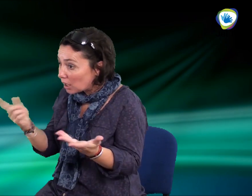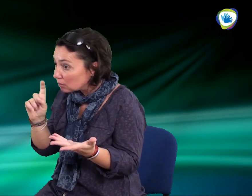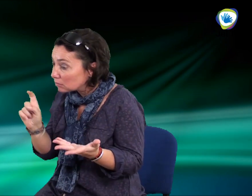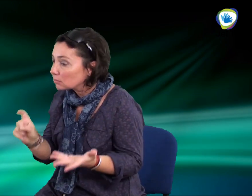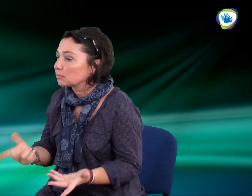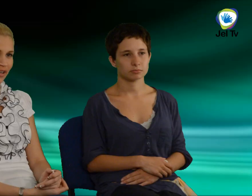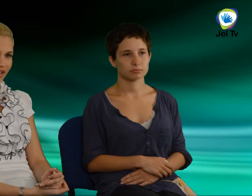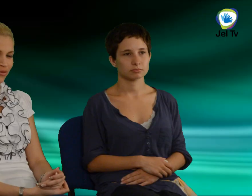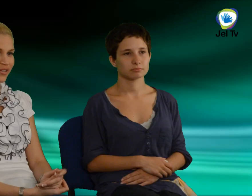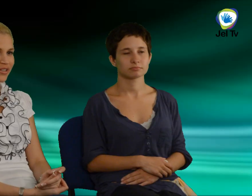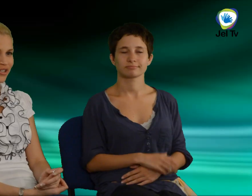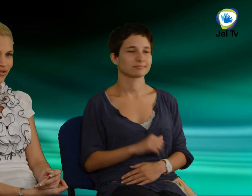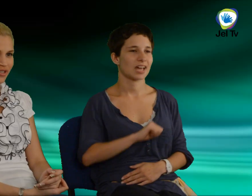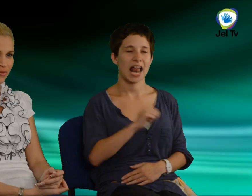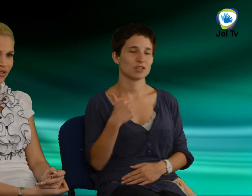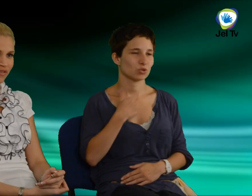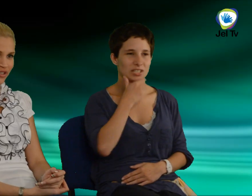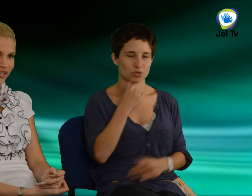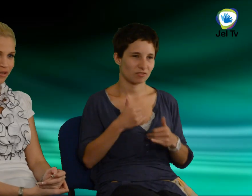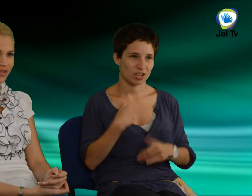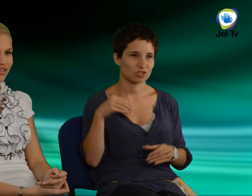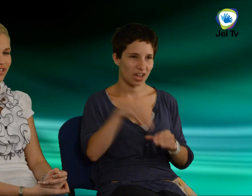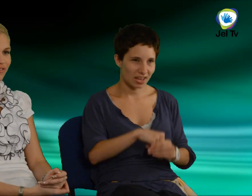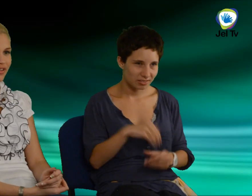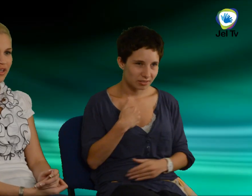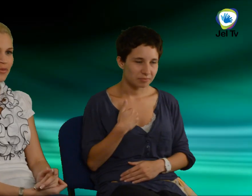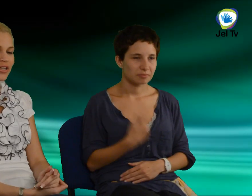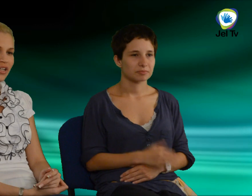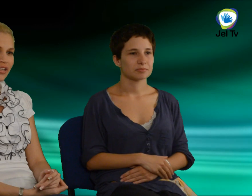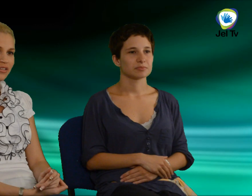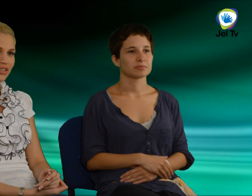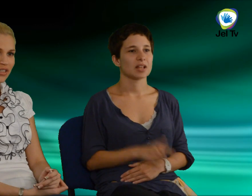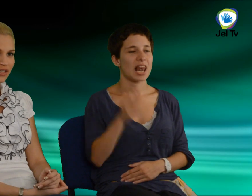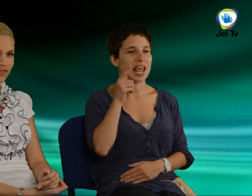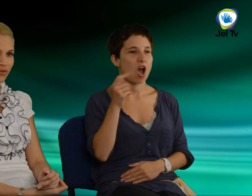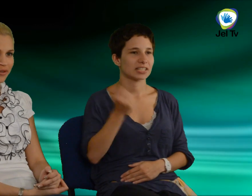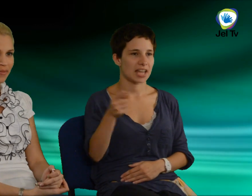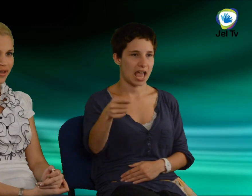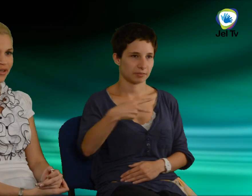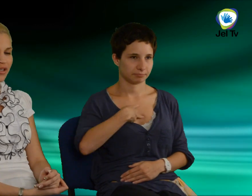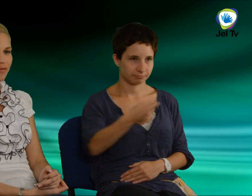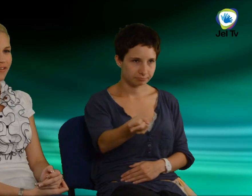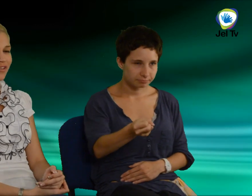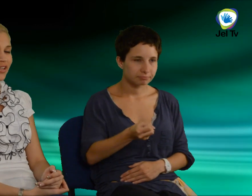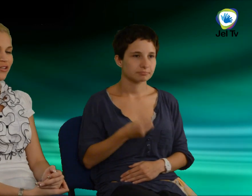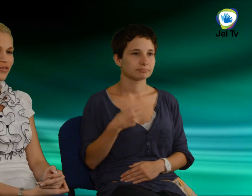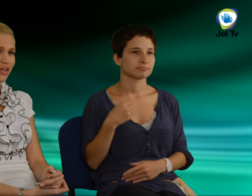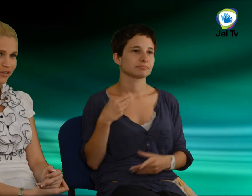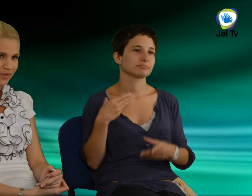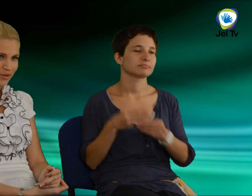Ez volt az első szépségverseny, amin részt vettem. Lee Adrian hívott meg, mert vele együtt jártam egy